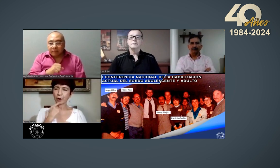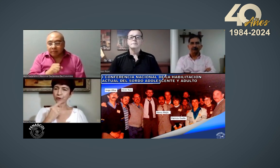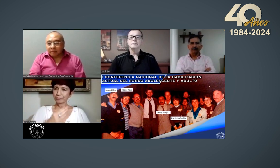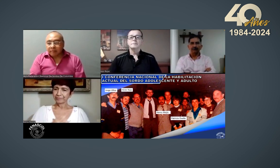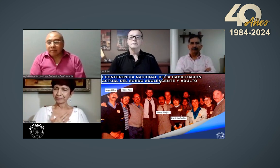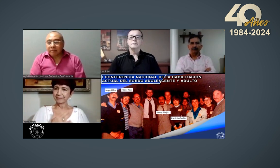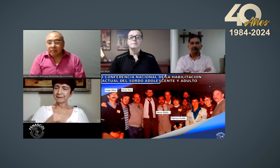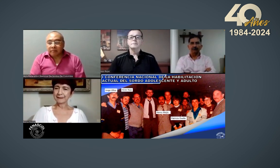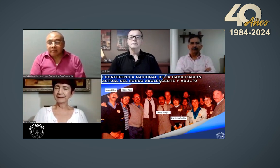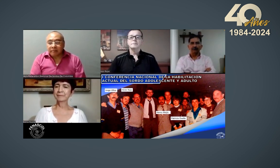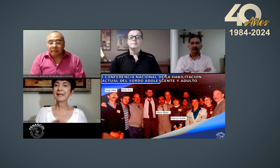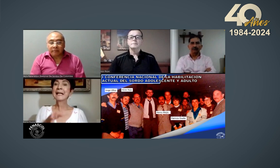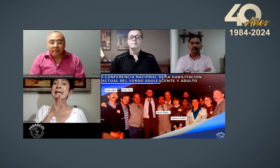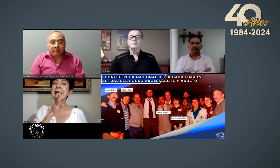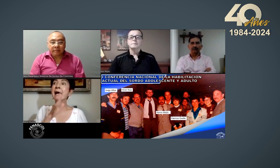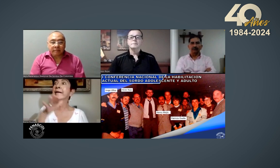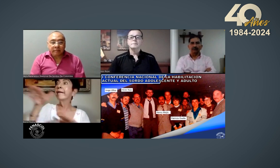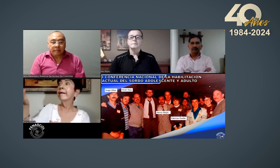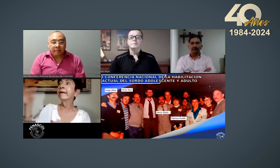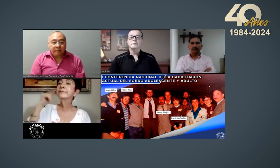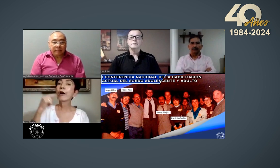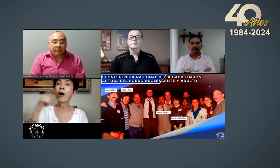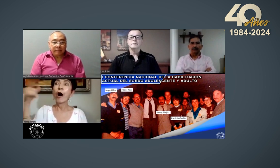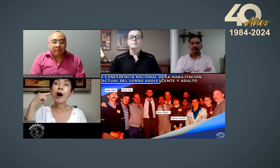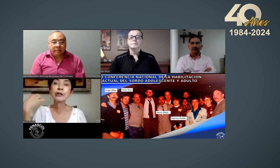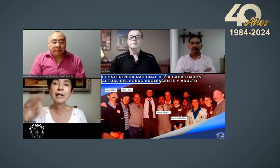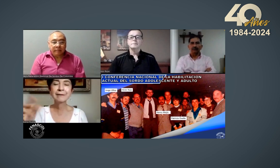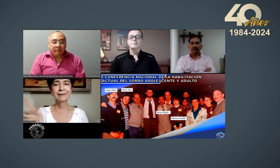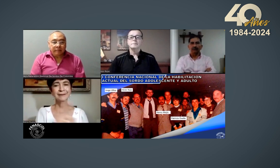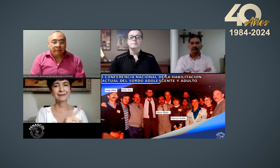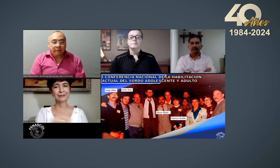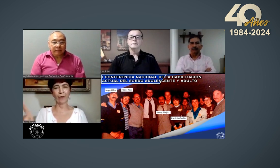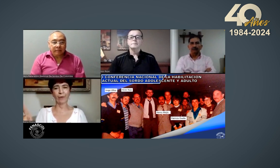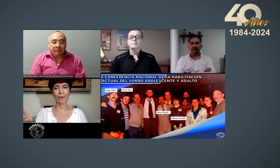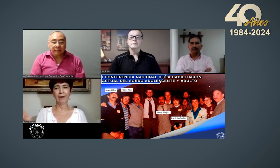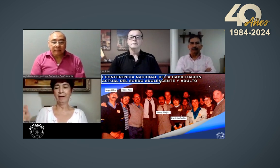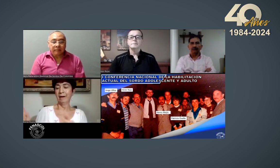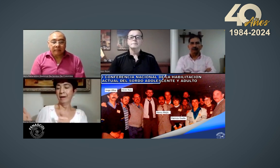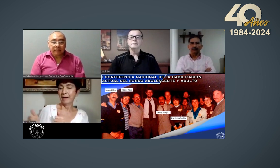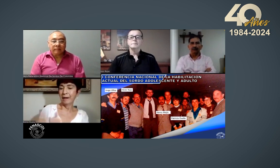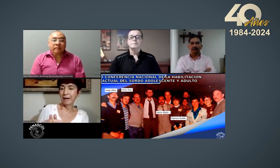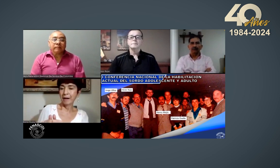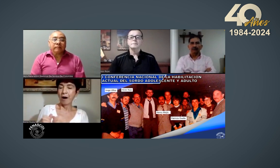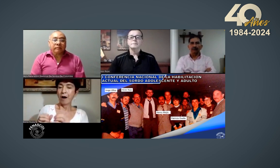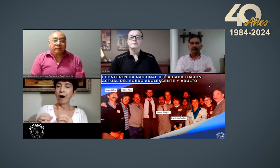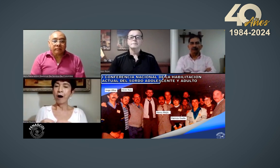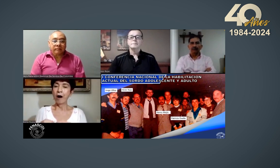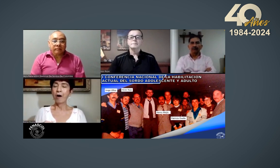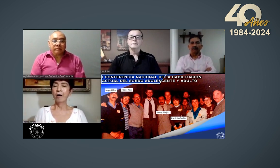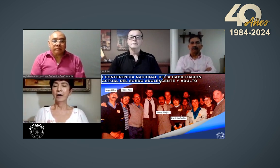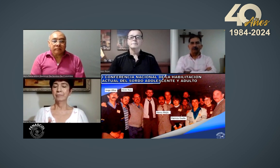sorda, la identidad de las personas sordas y que los representantes de la comunidad sorda eran las mismas personas sordas sino los oyentes